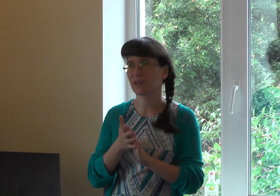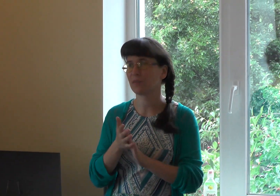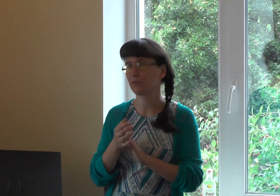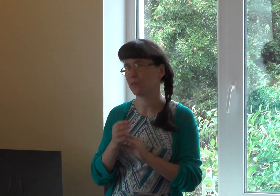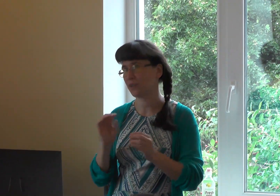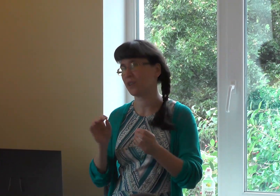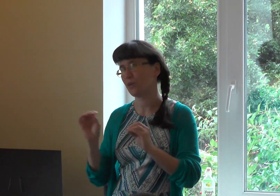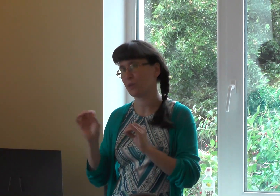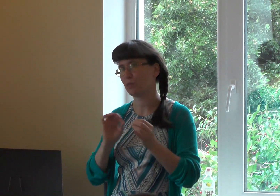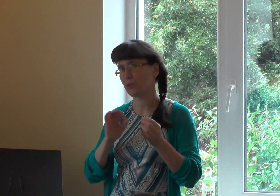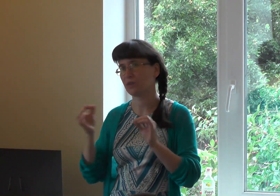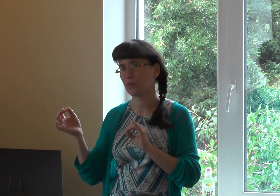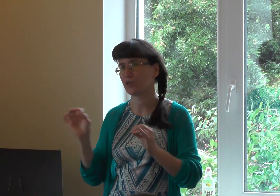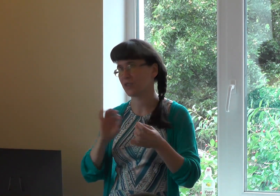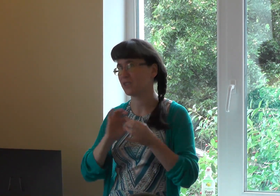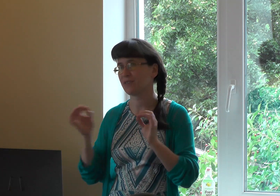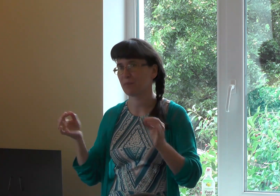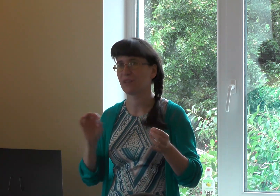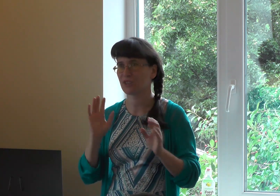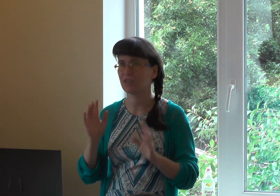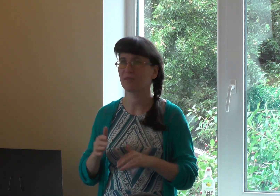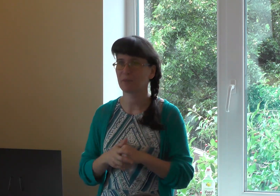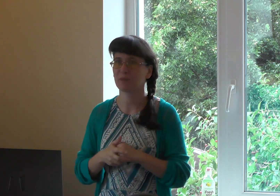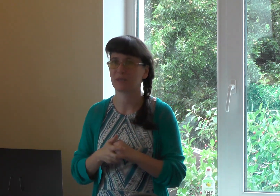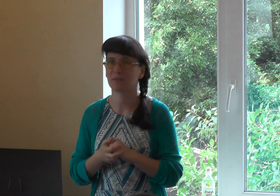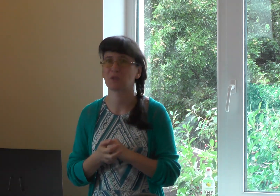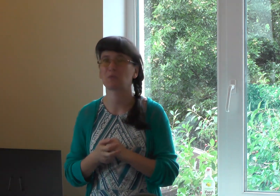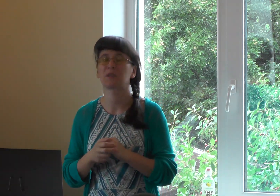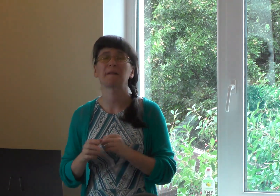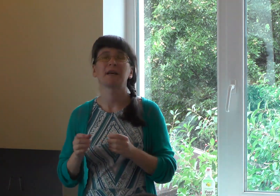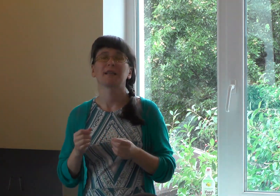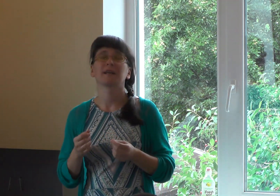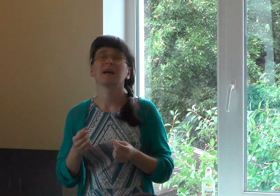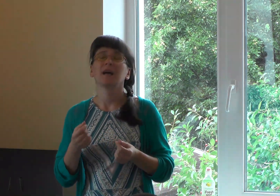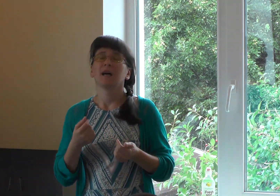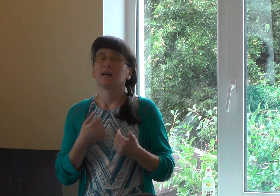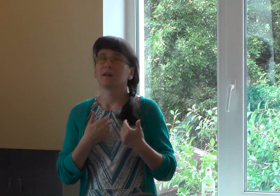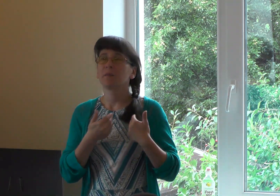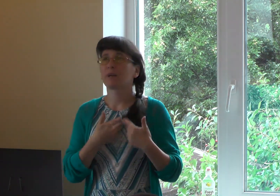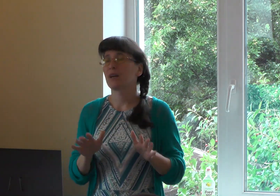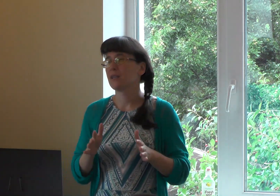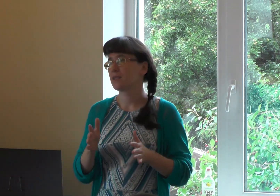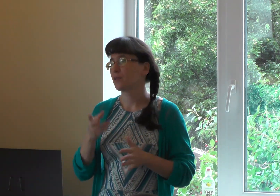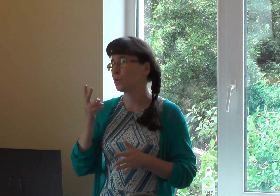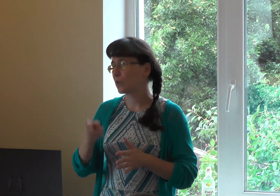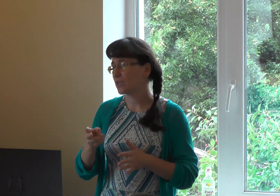надо... Иногда у меня будет не очень красивое предложение, а вы понимаете, почему. Мы покаялись в 2000